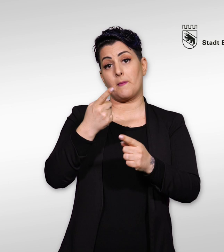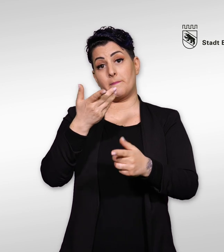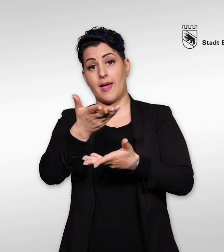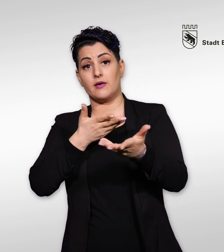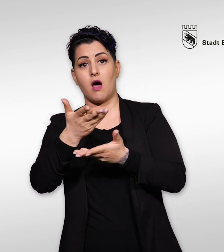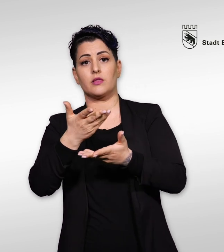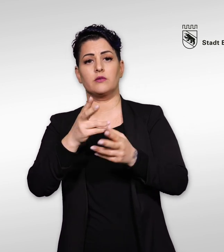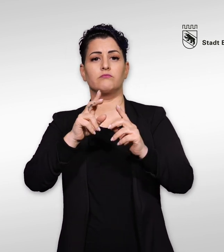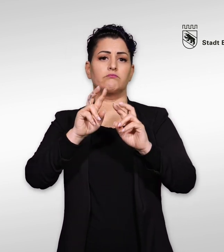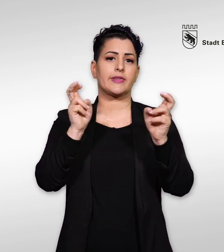des weiteren Vorgehens.